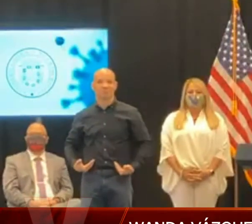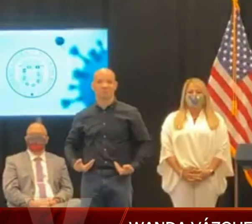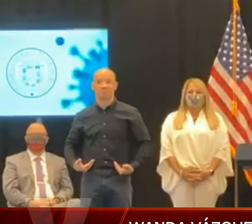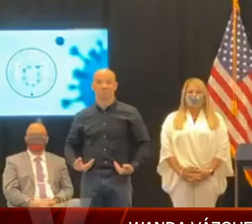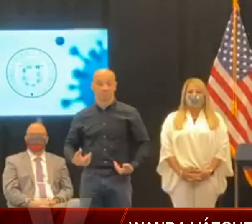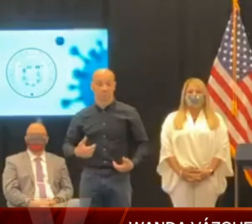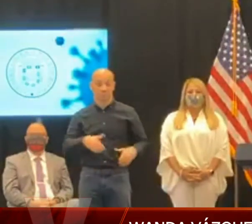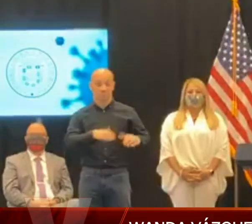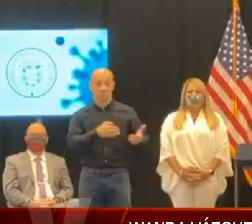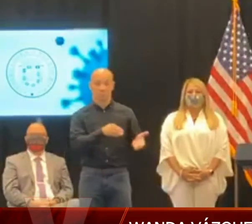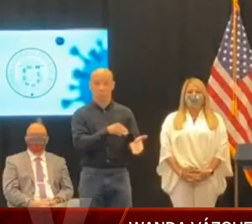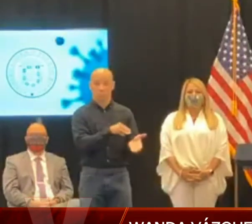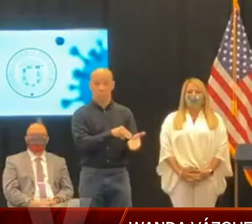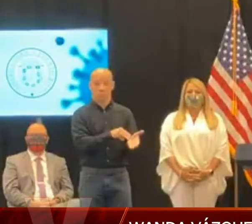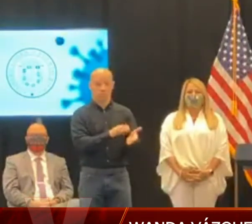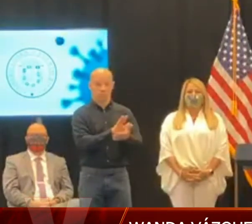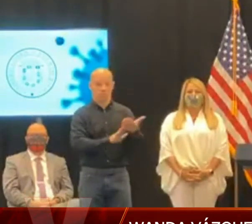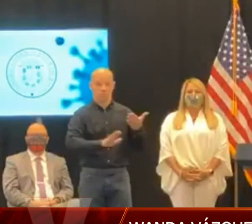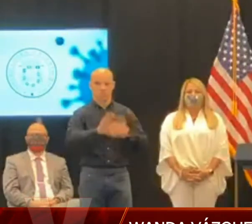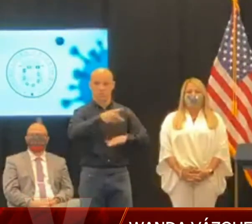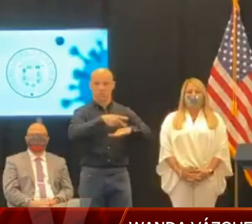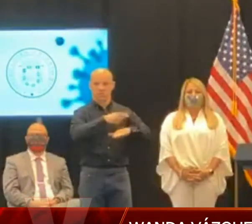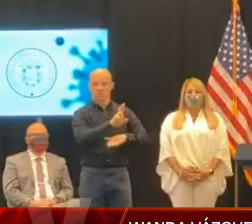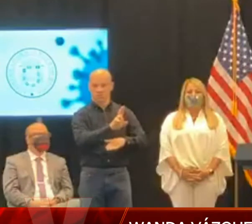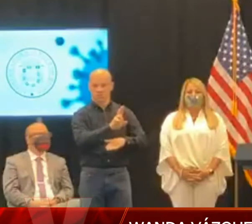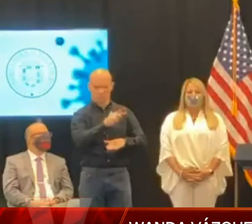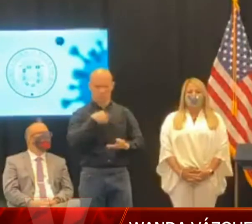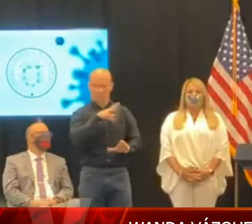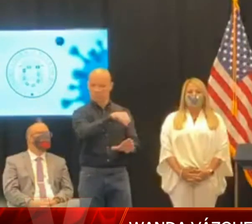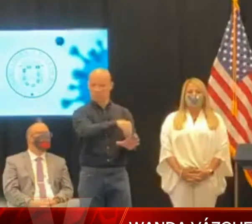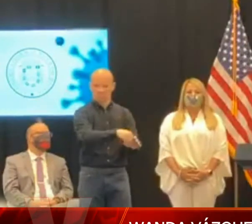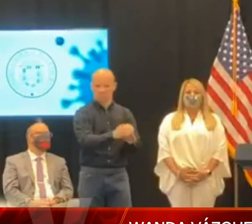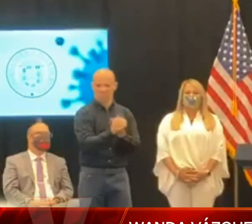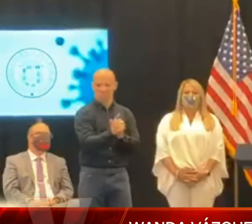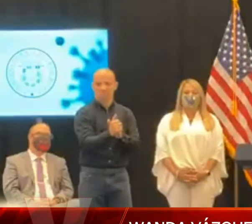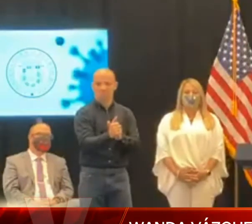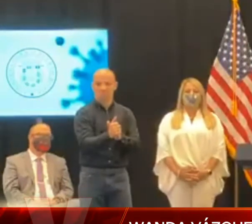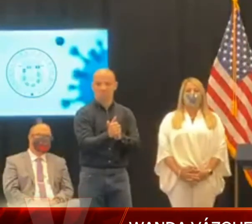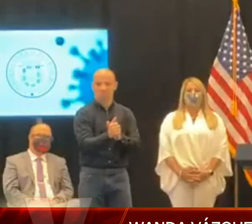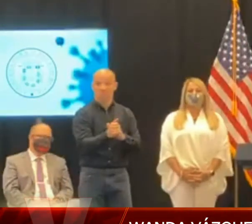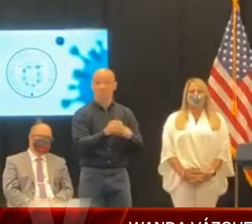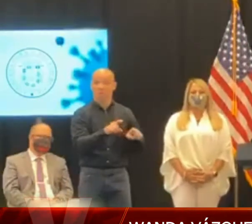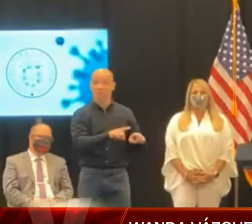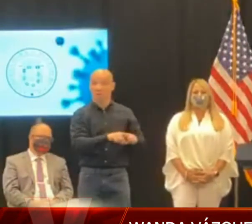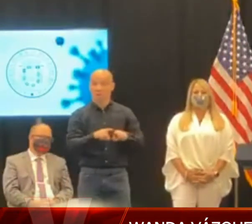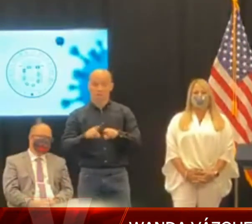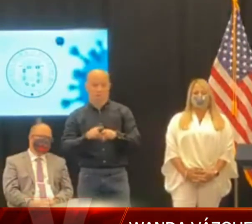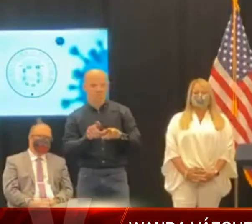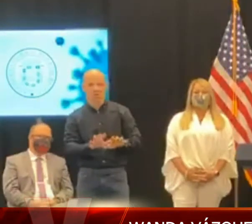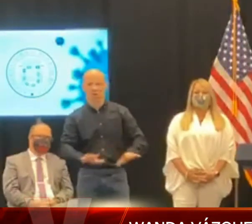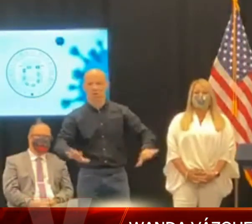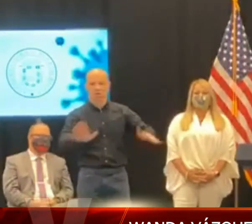Task Force Médico de la Universidad de Puerto Rico y, como tal, a la academia en general.